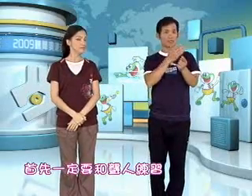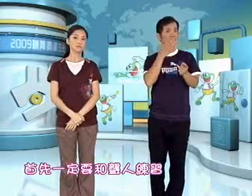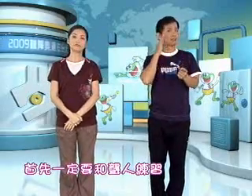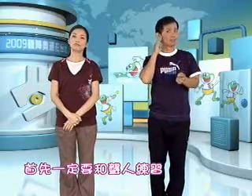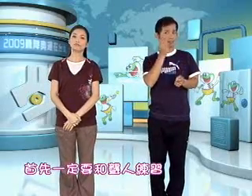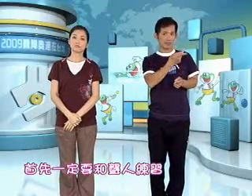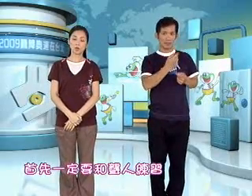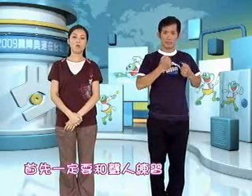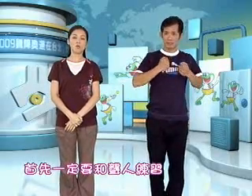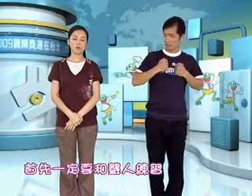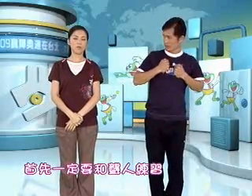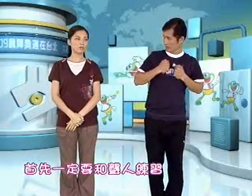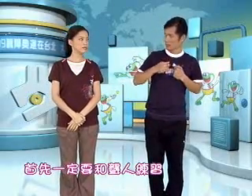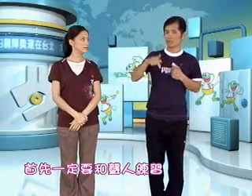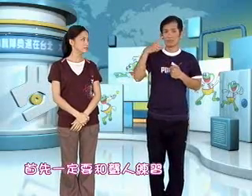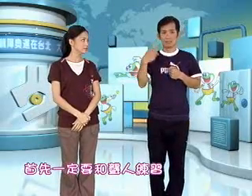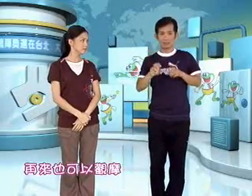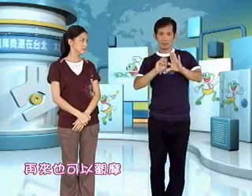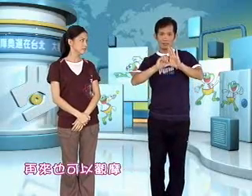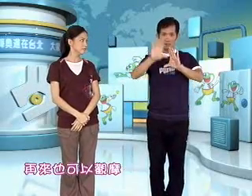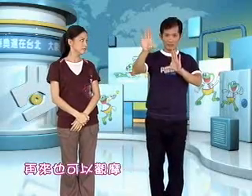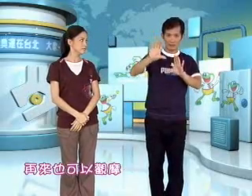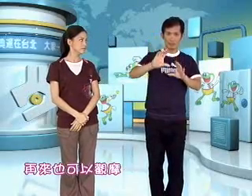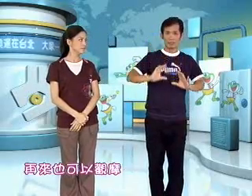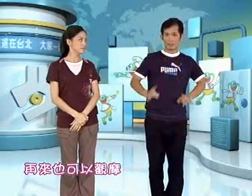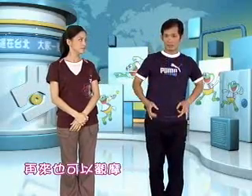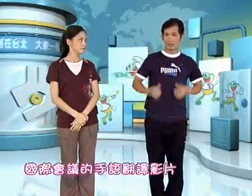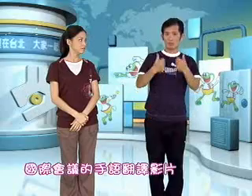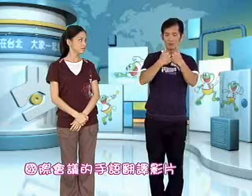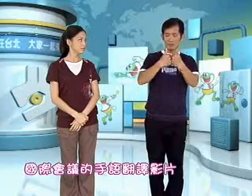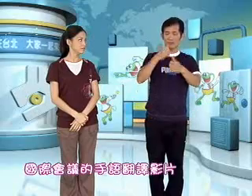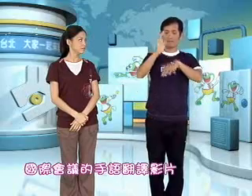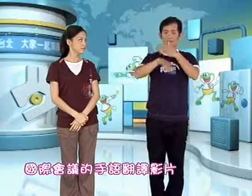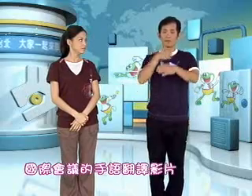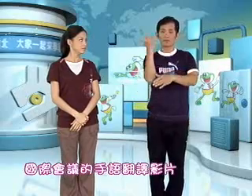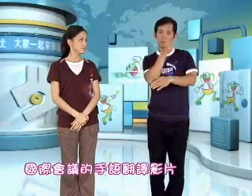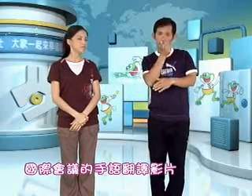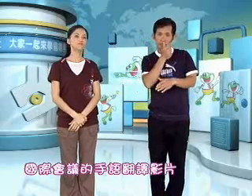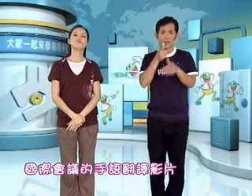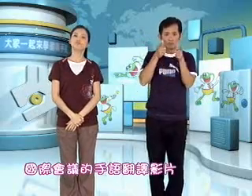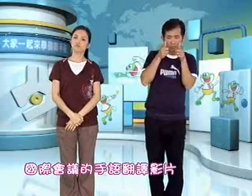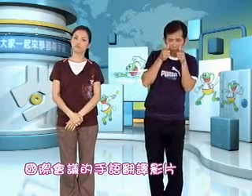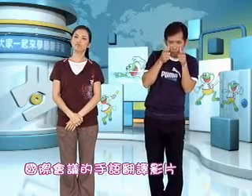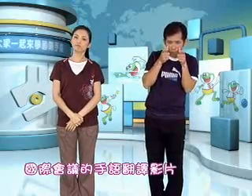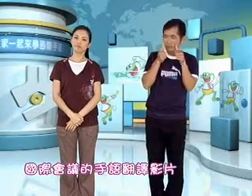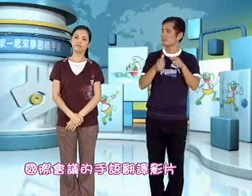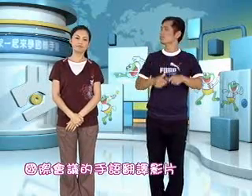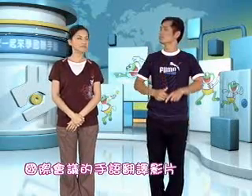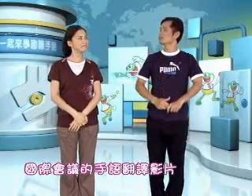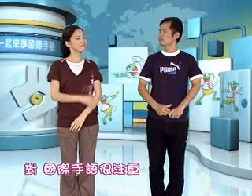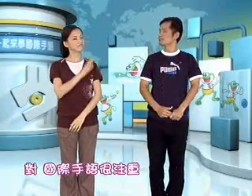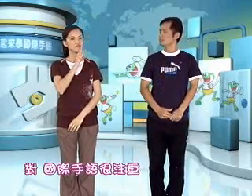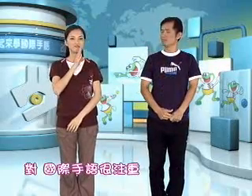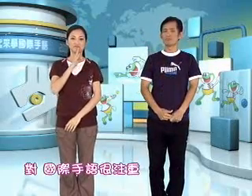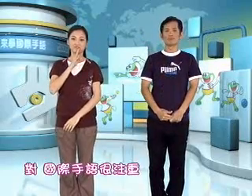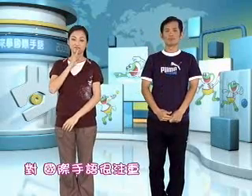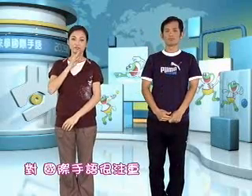啊一定要和龙人练习再来也可以观摩国际会议的手语翻译影片哦嗯对